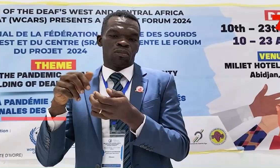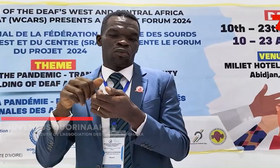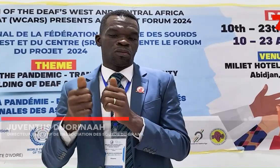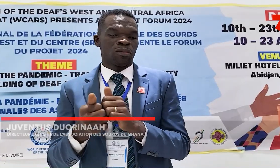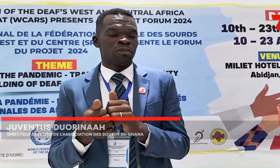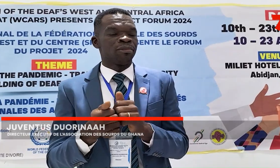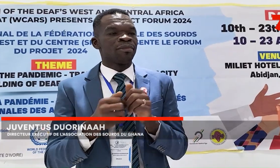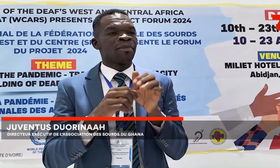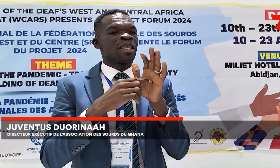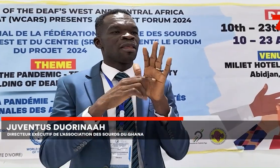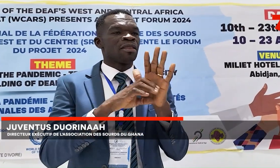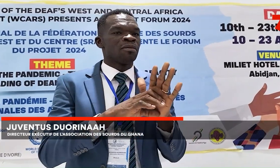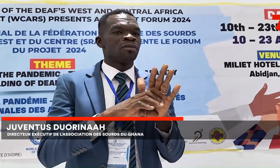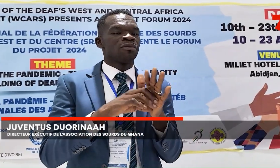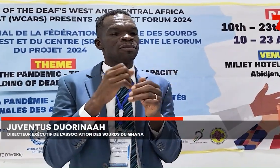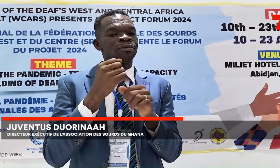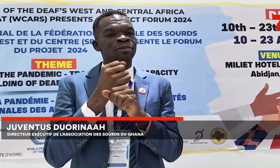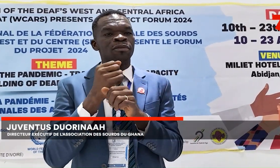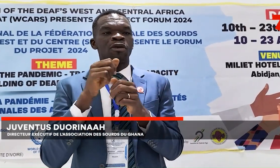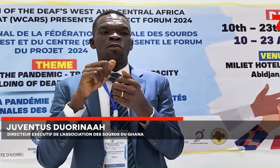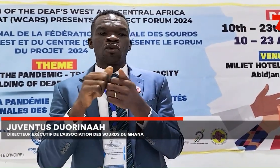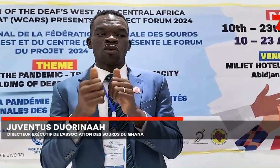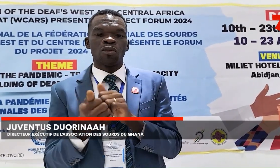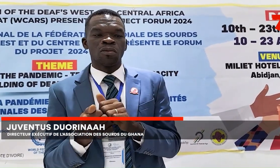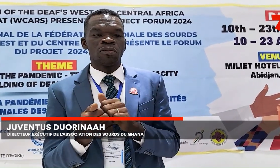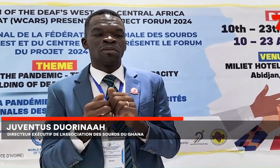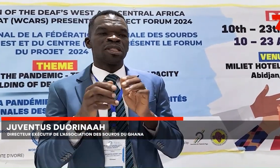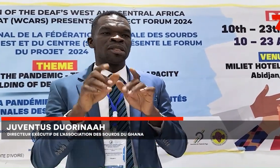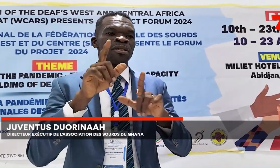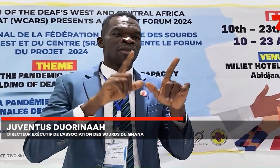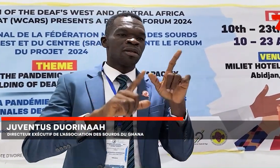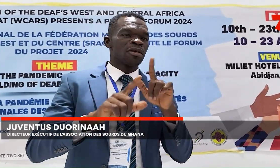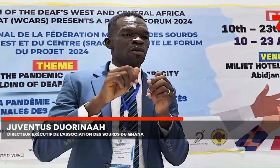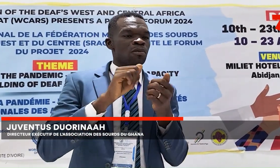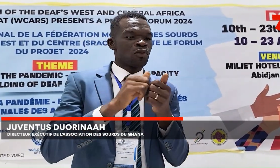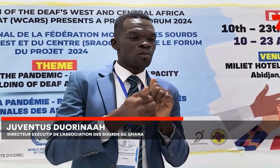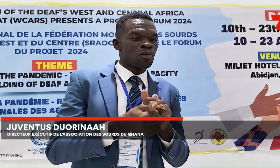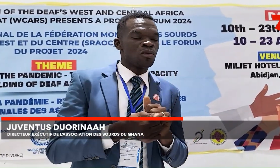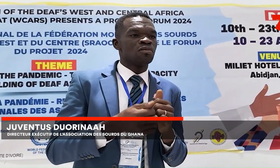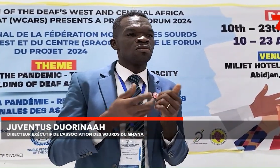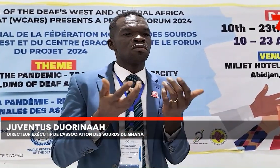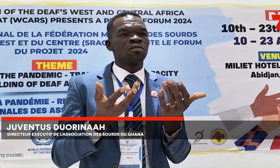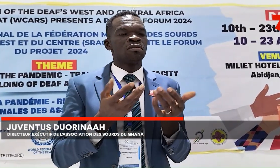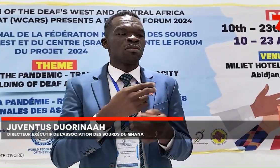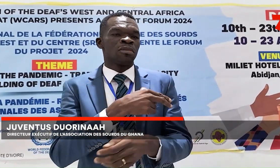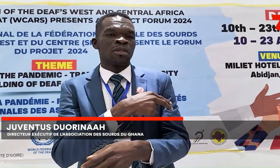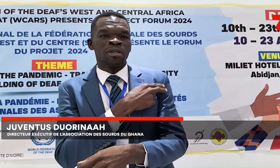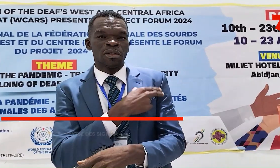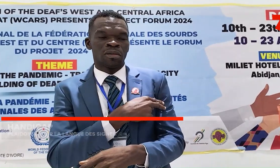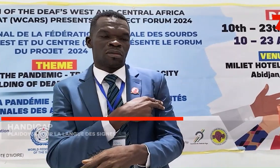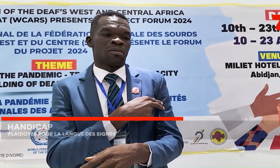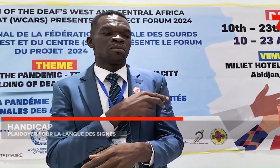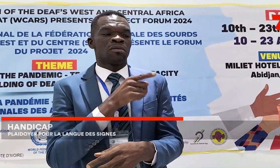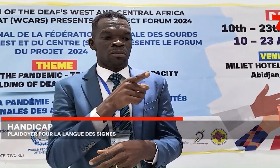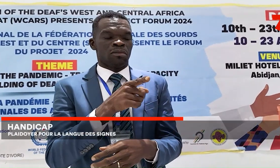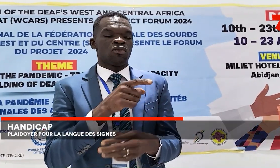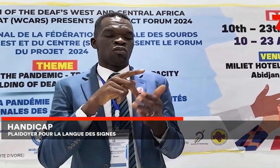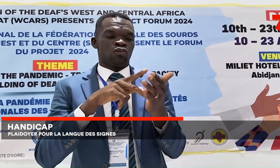Pour que gouvernement puisse aider ces associations à résoudre les problèmes auxquels sont confrontés. Les sourds, les problèmes